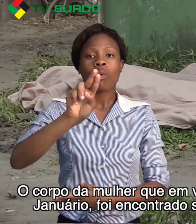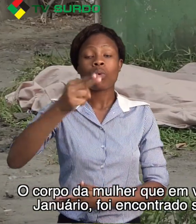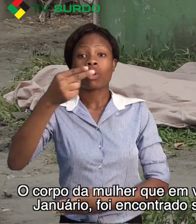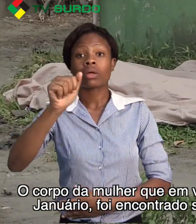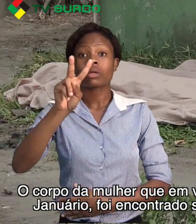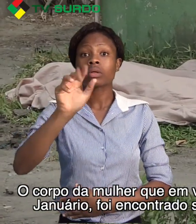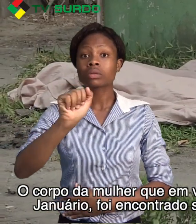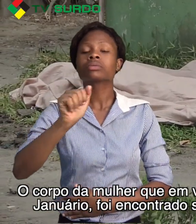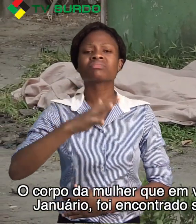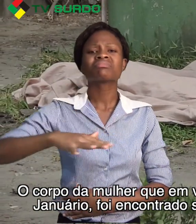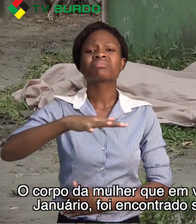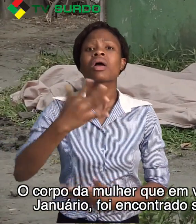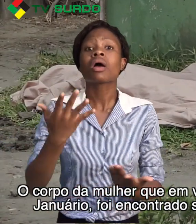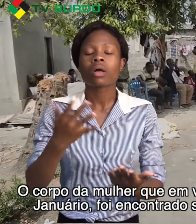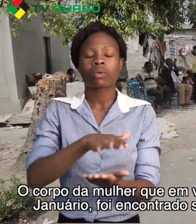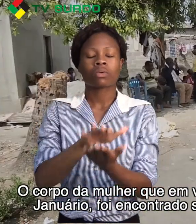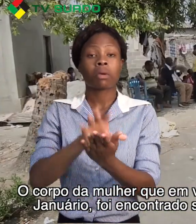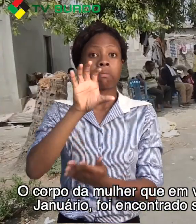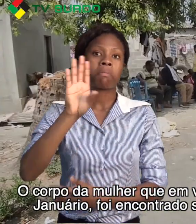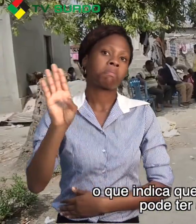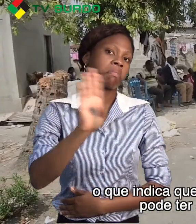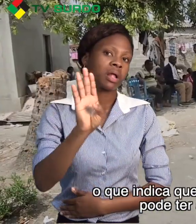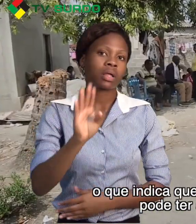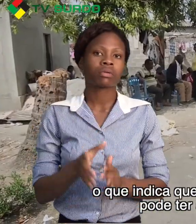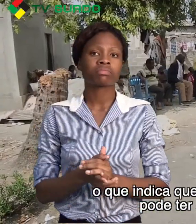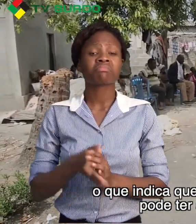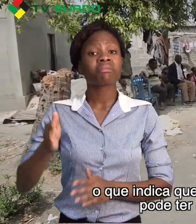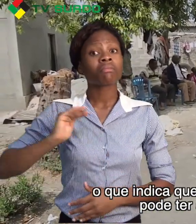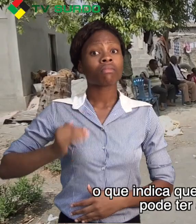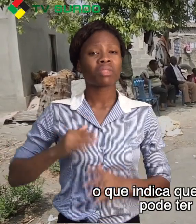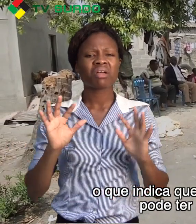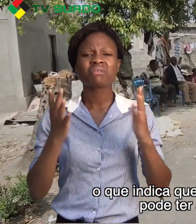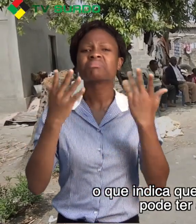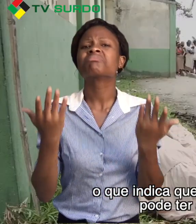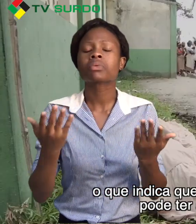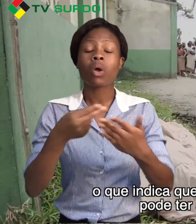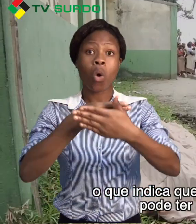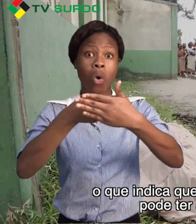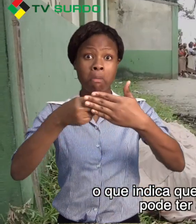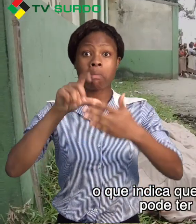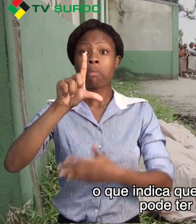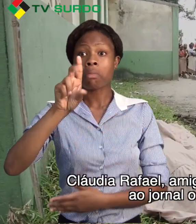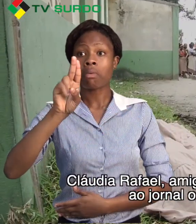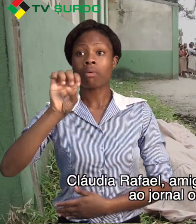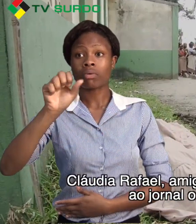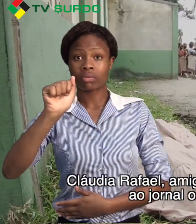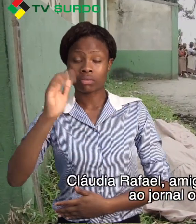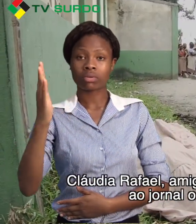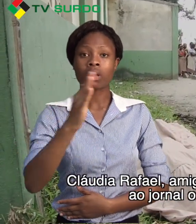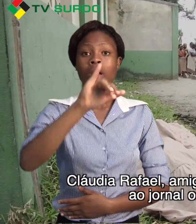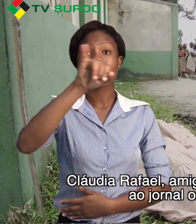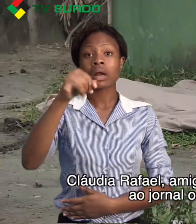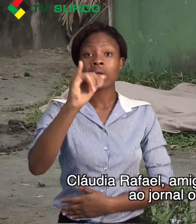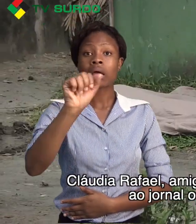foi encontrado semi-nu e sem roupas interiores, o que indica que antes de assassinada pode ter sido estuprada. Cláudia